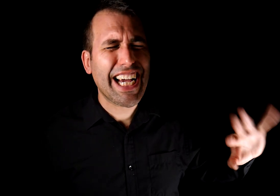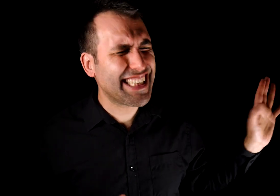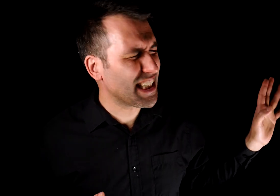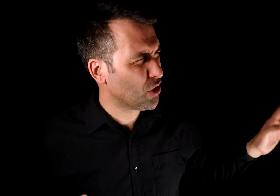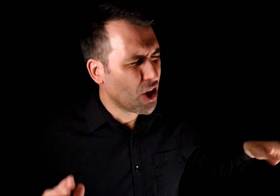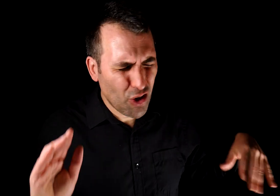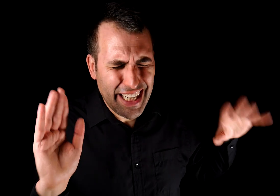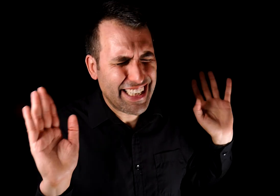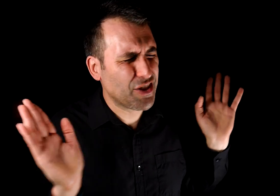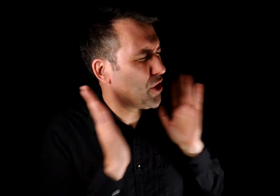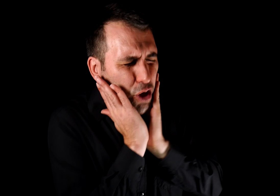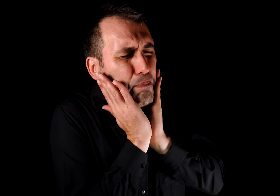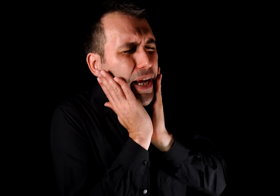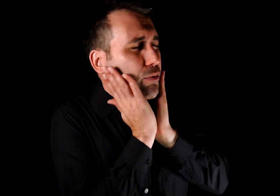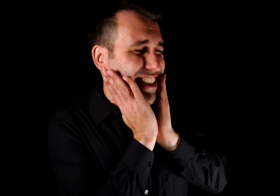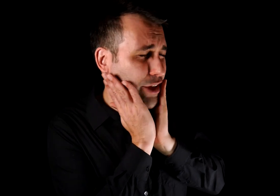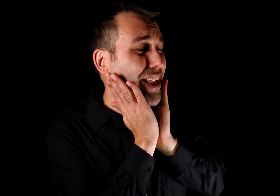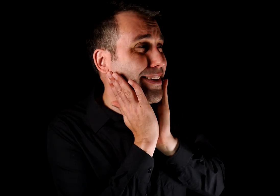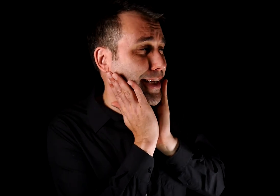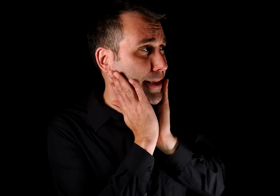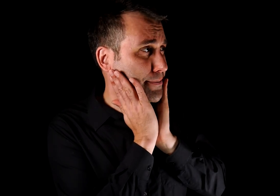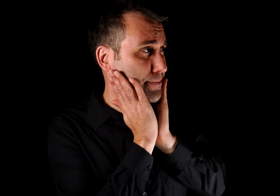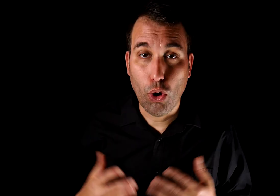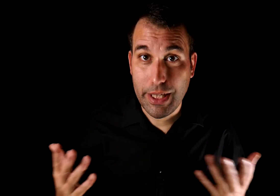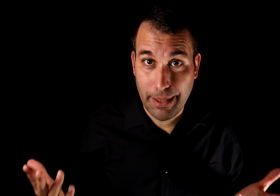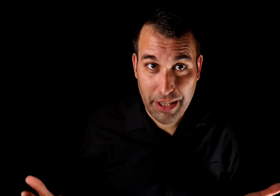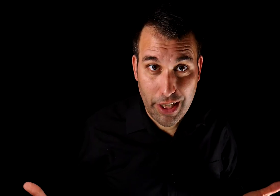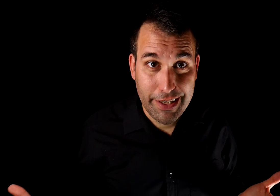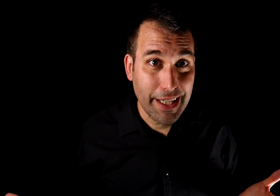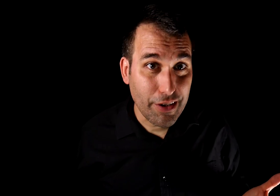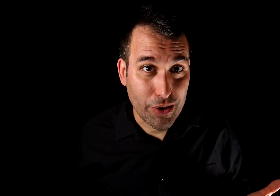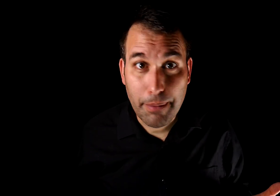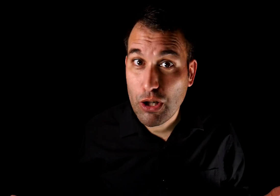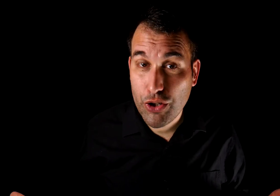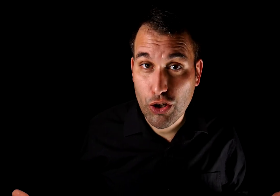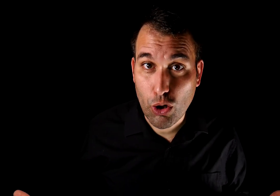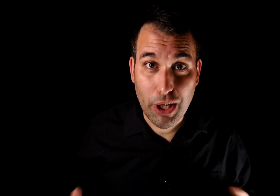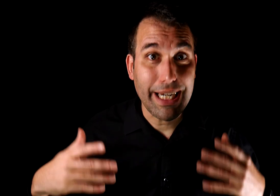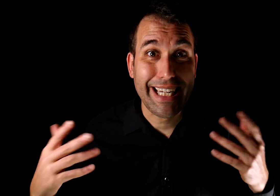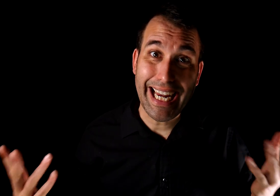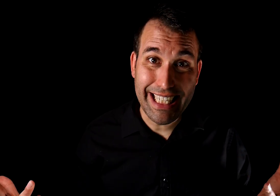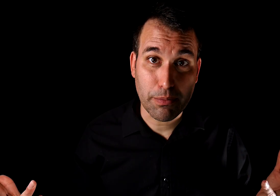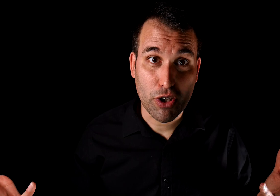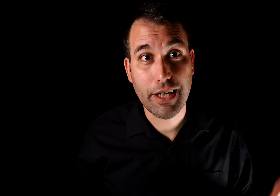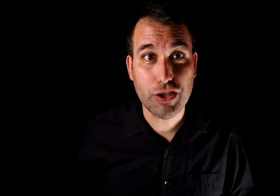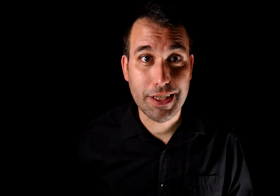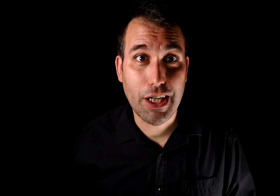le hagáis caso, con el riesgo de corromper vuestra inocencia. O el llamado a indignación, también conocido como el carenismo, que consiste en